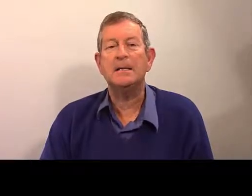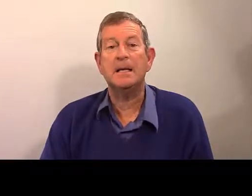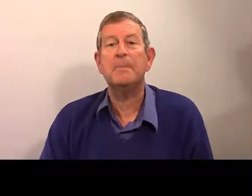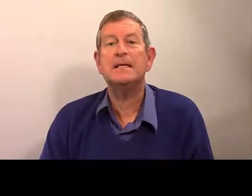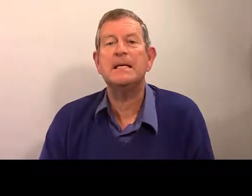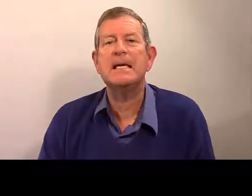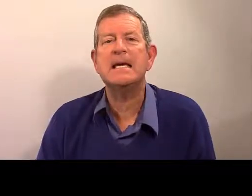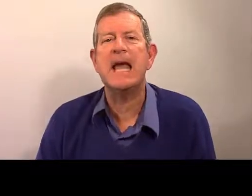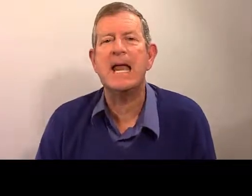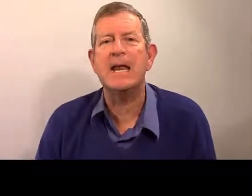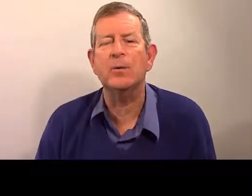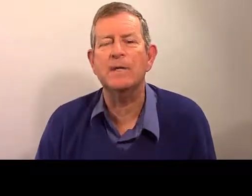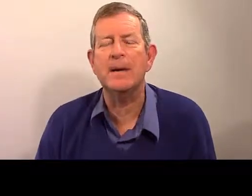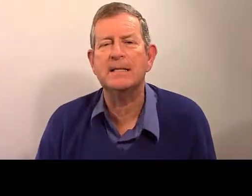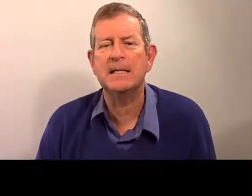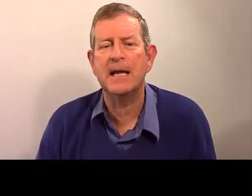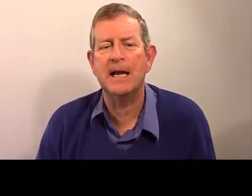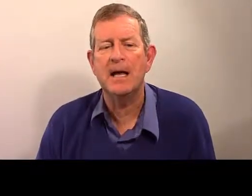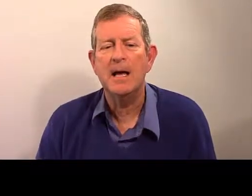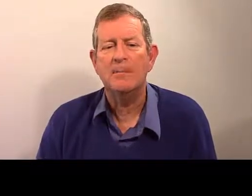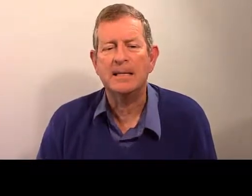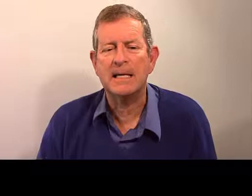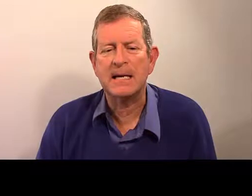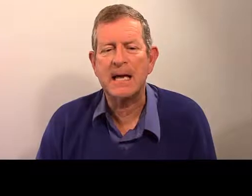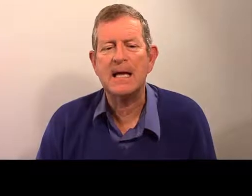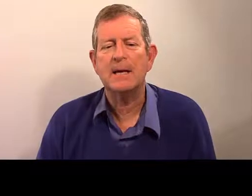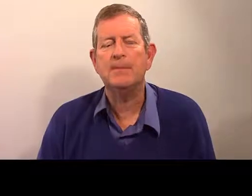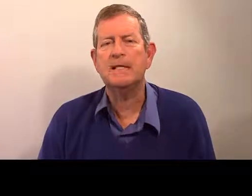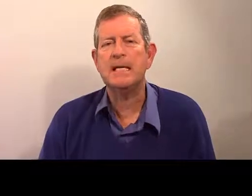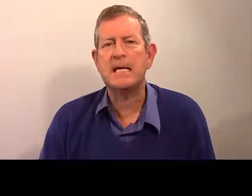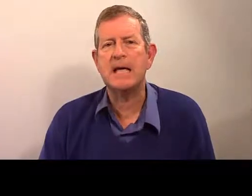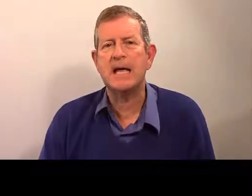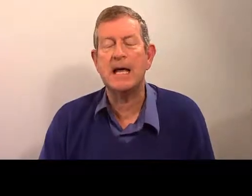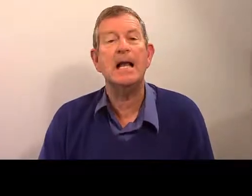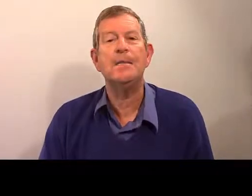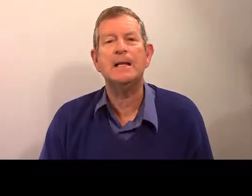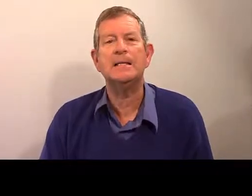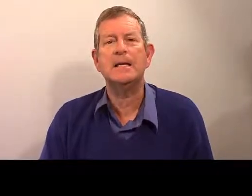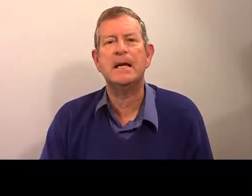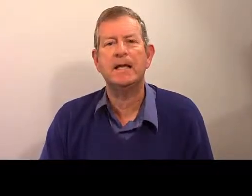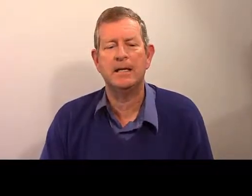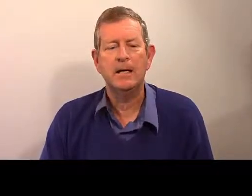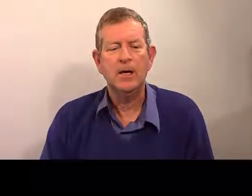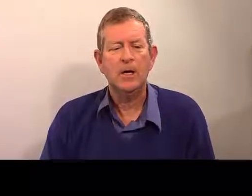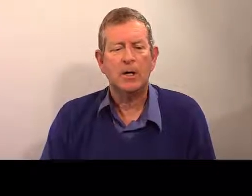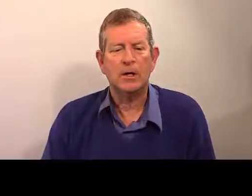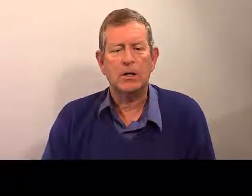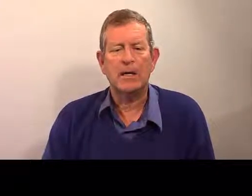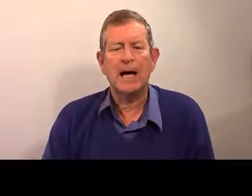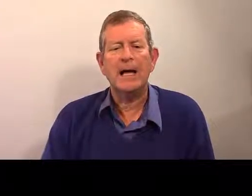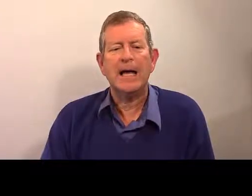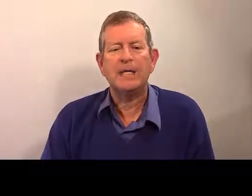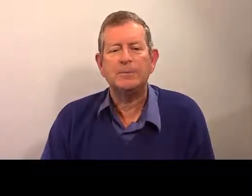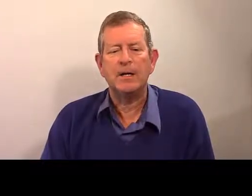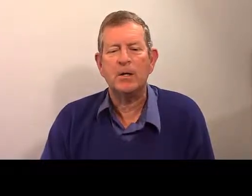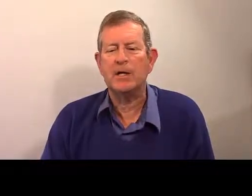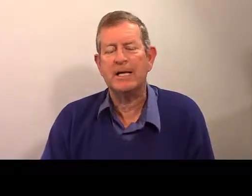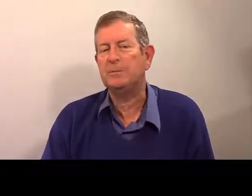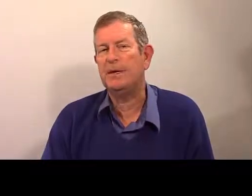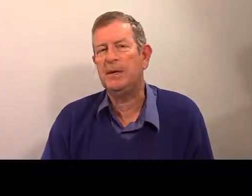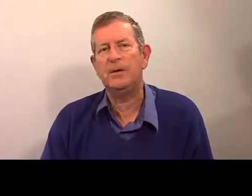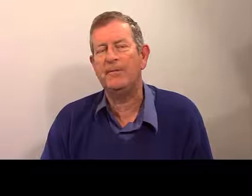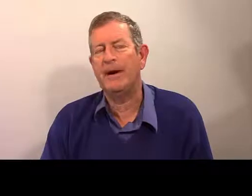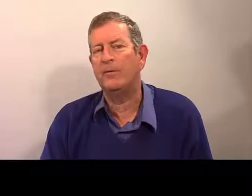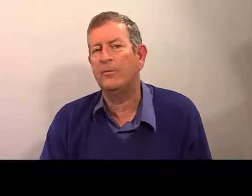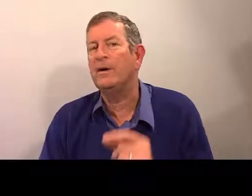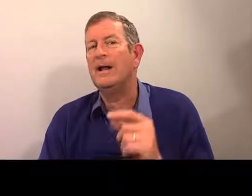est... C'est mexicaine. On dit mexicaine. Mexicain, mexicaine. Elle est mexicaine. Là, espagnol et